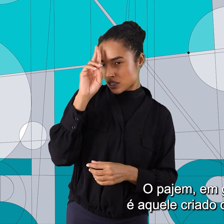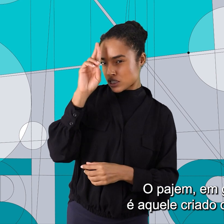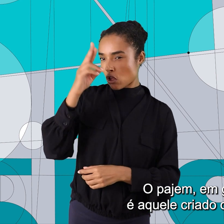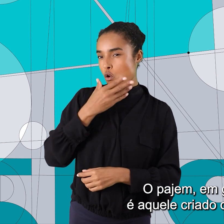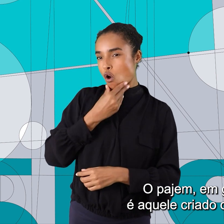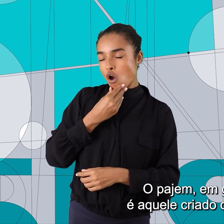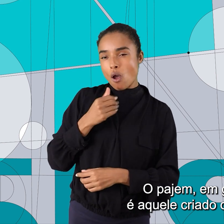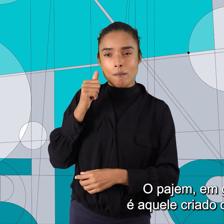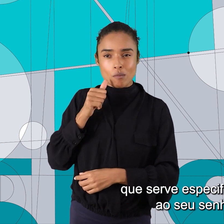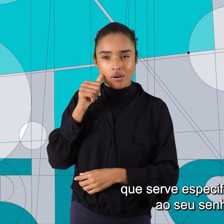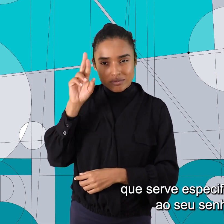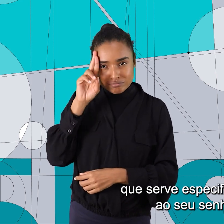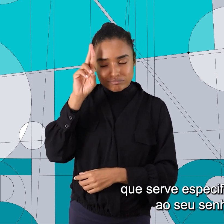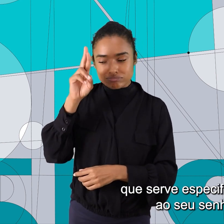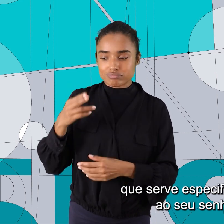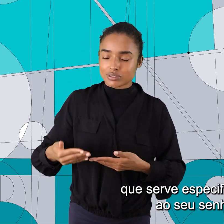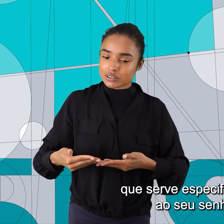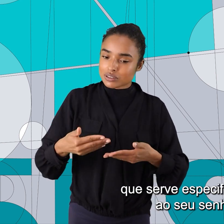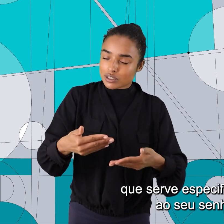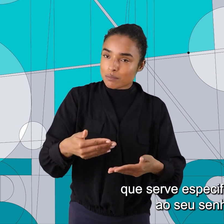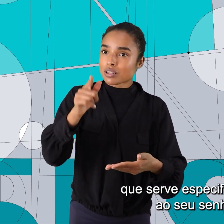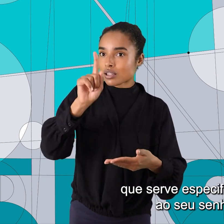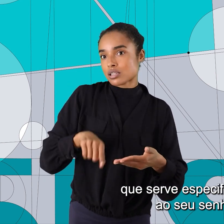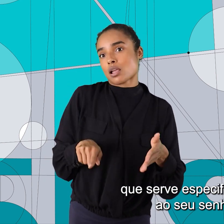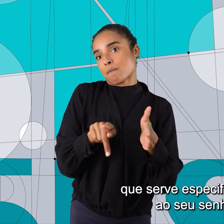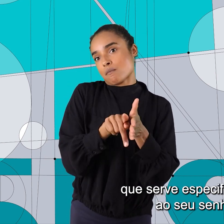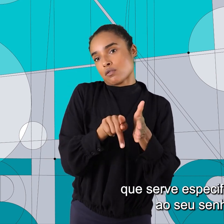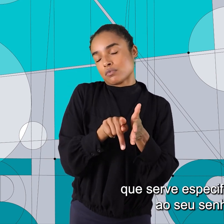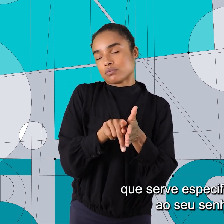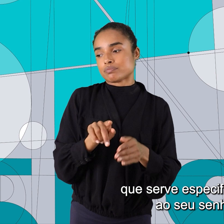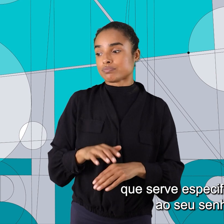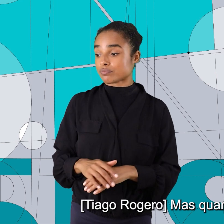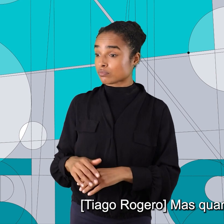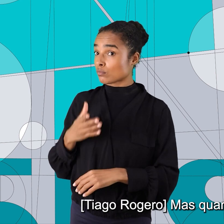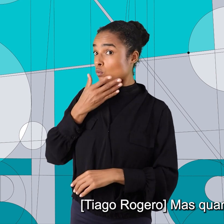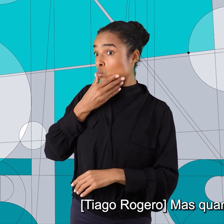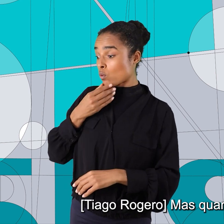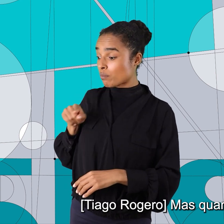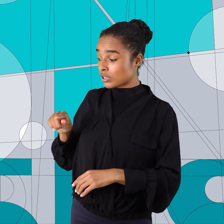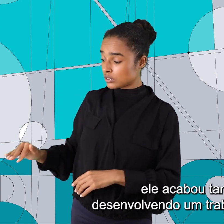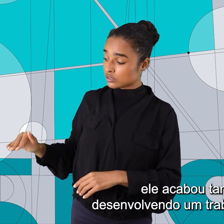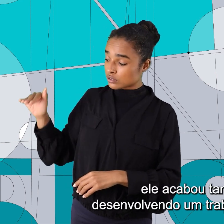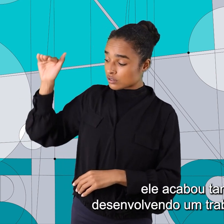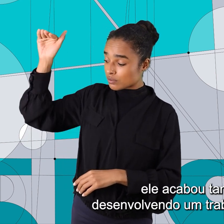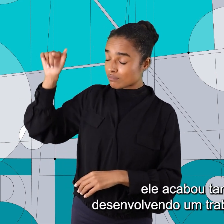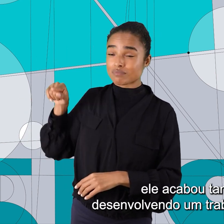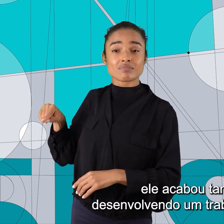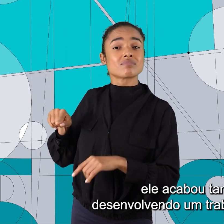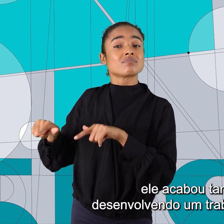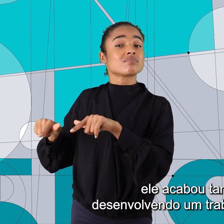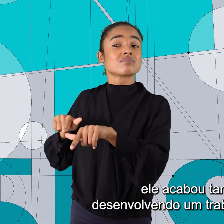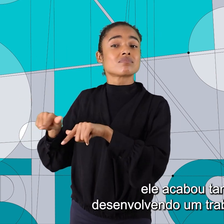é aquele criado de servir que serve especificamente ao seu senhor. Mas quando ele cresceu, ele acabou também